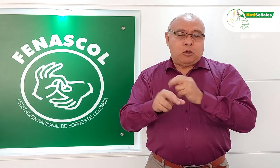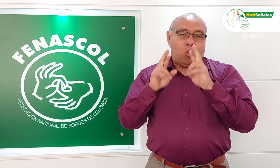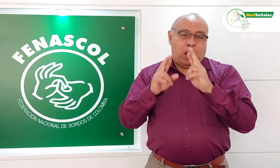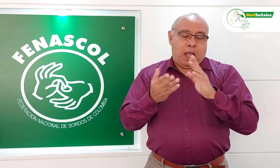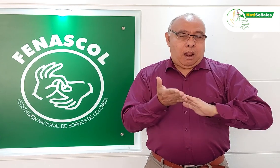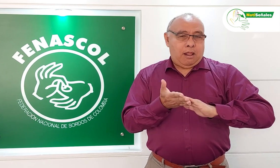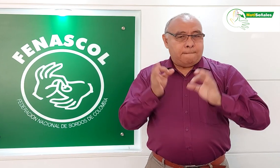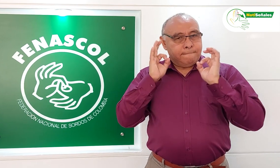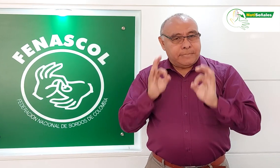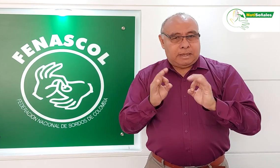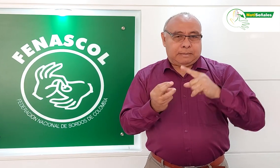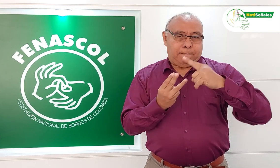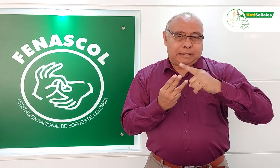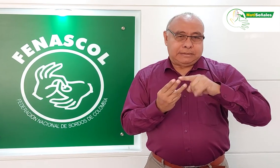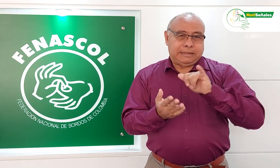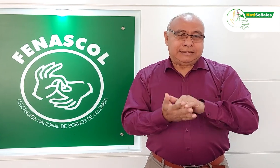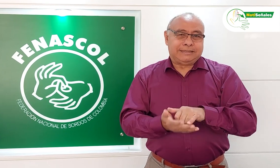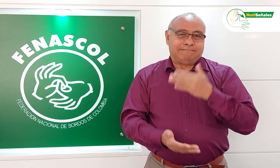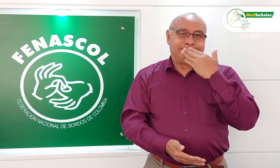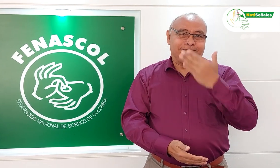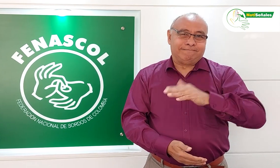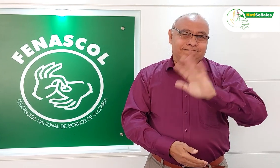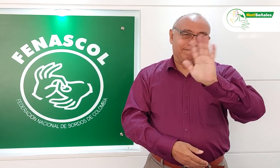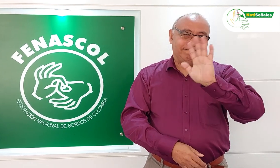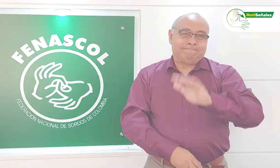hacer los ajustes necesarios para la licencia de conducción. Hasta pronto.